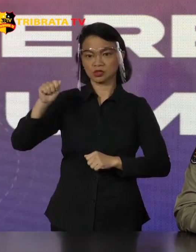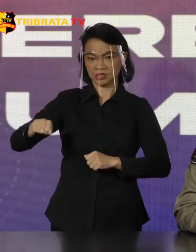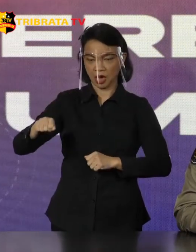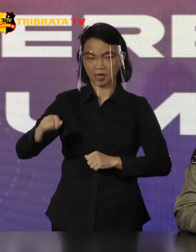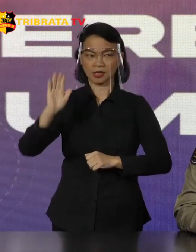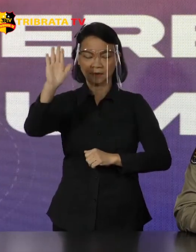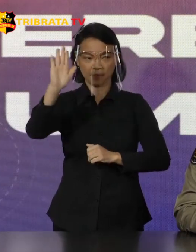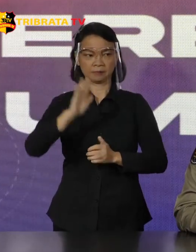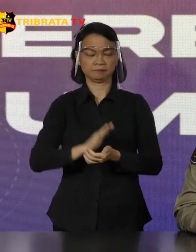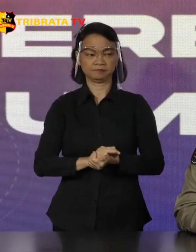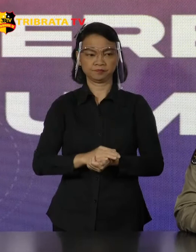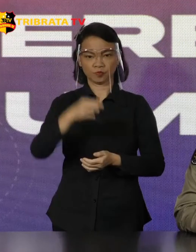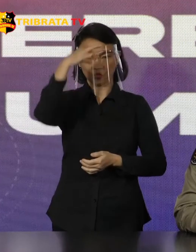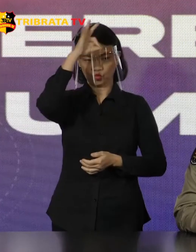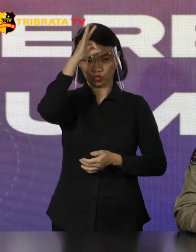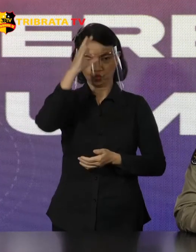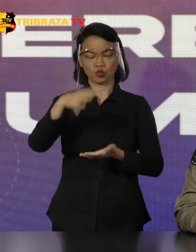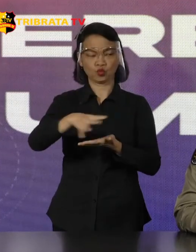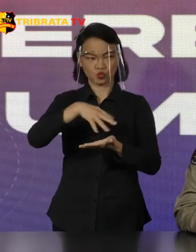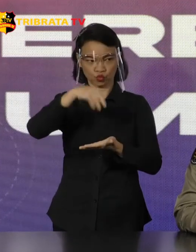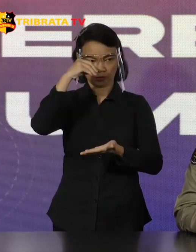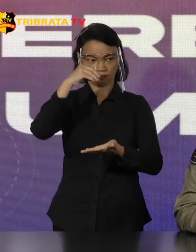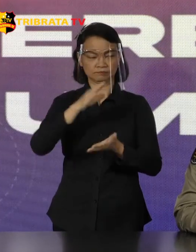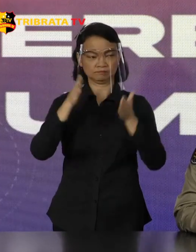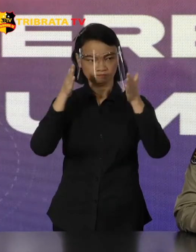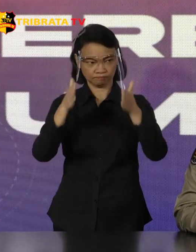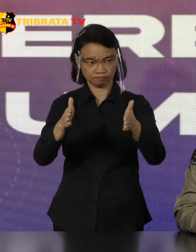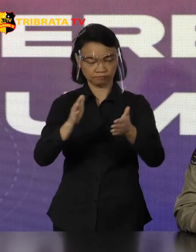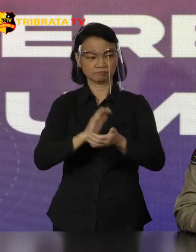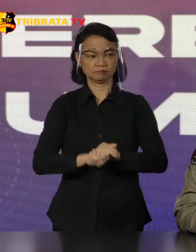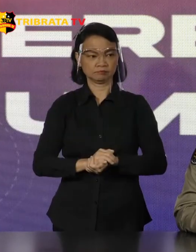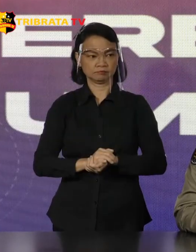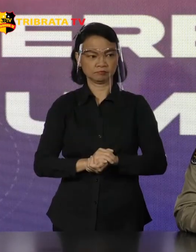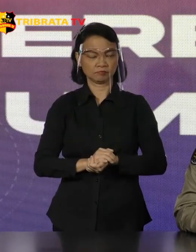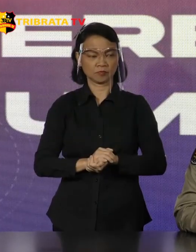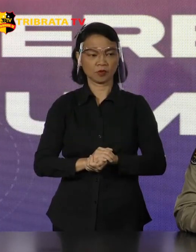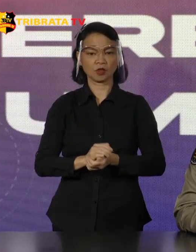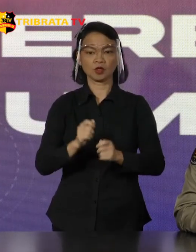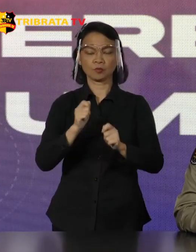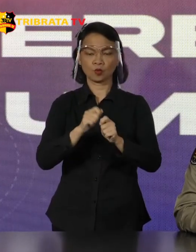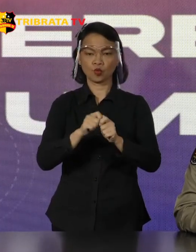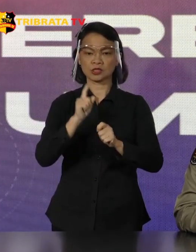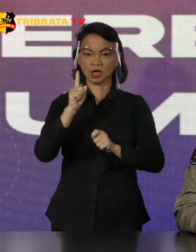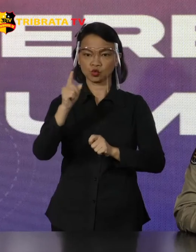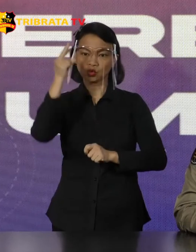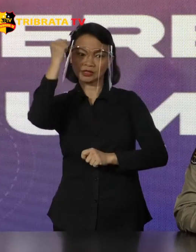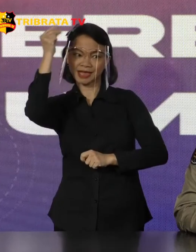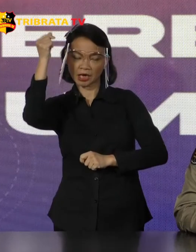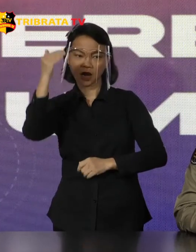Tentunya Polda Metro khususnya telah membuat satu rencana pengamanan